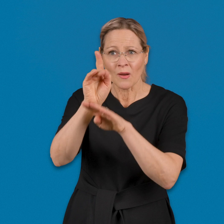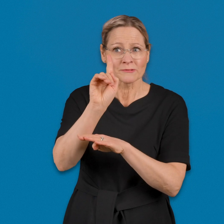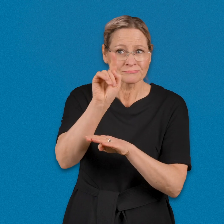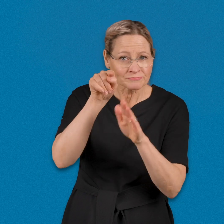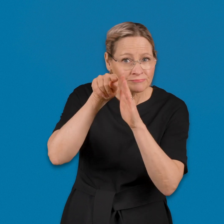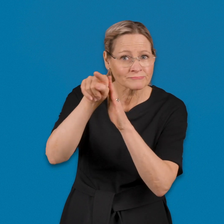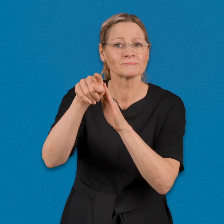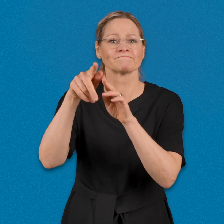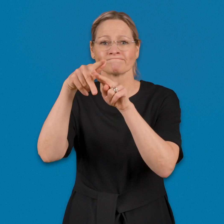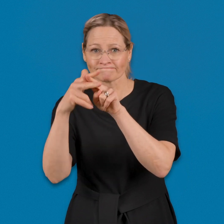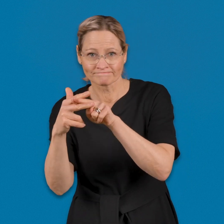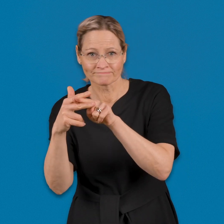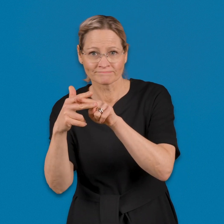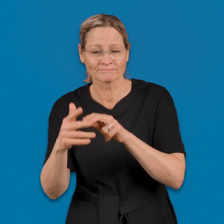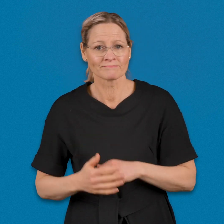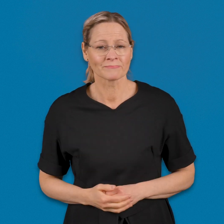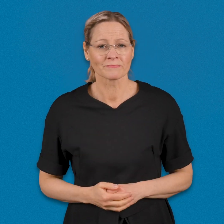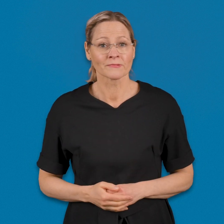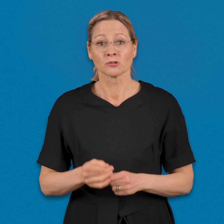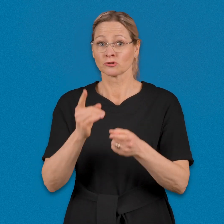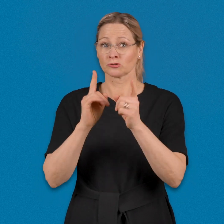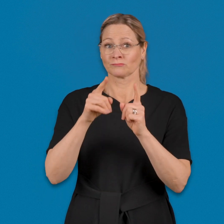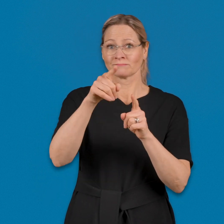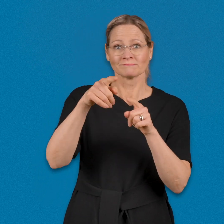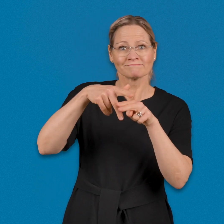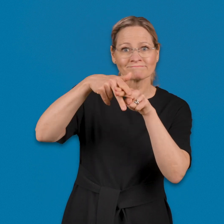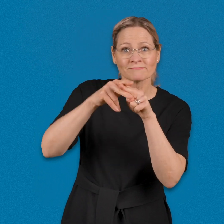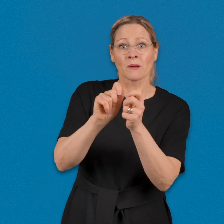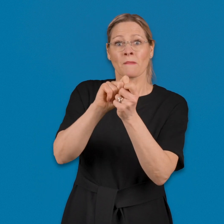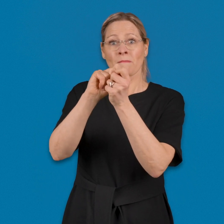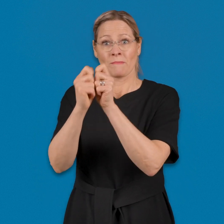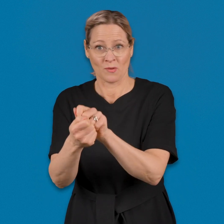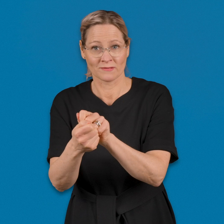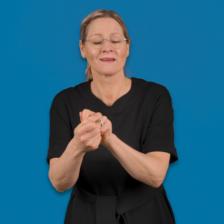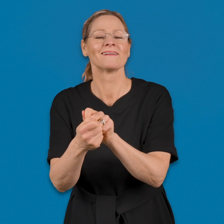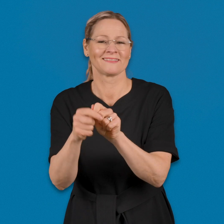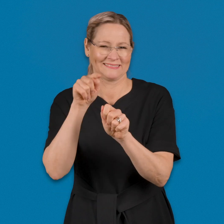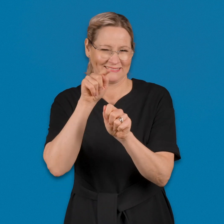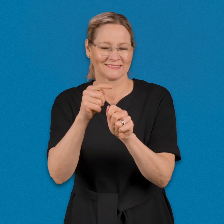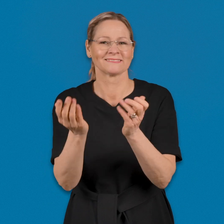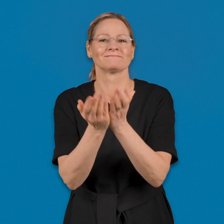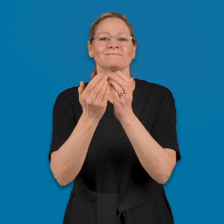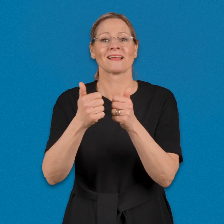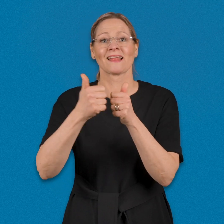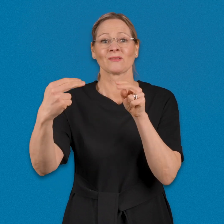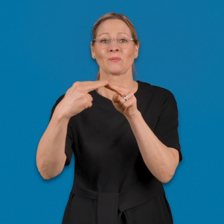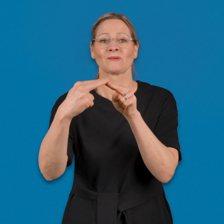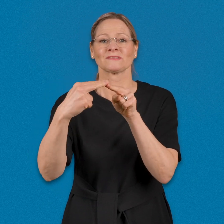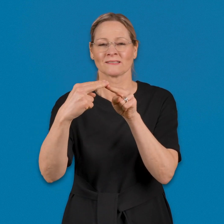kautta. Jos muutat asetuksia, etäyhteyden kuva katkeaa muutamaksi sekunniksi.